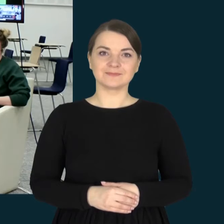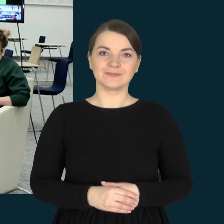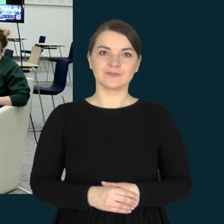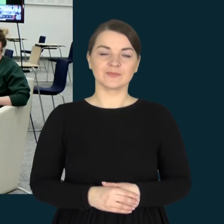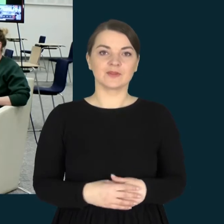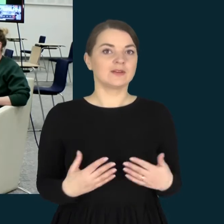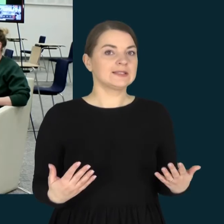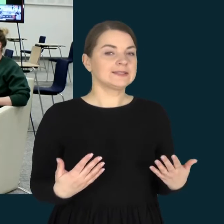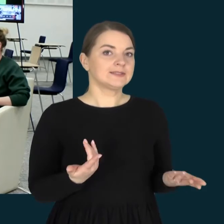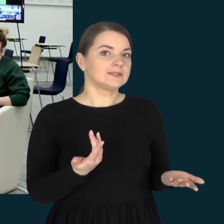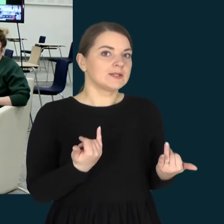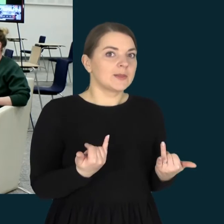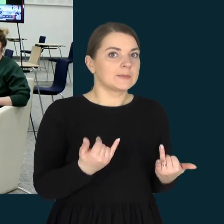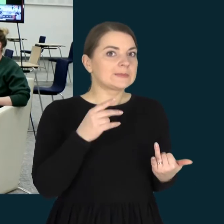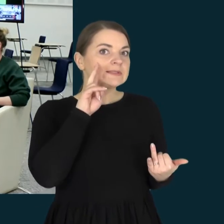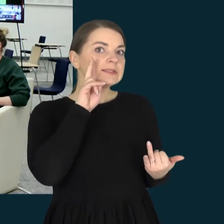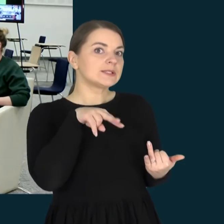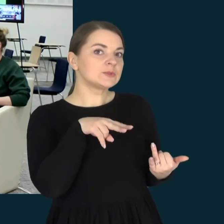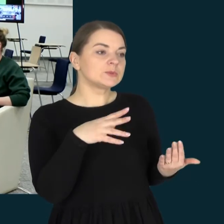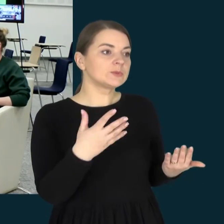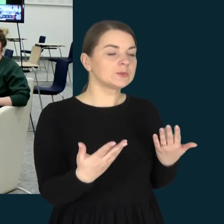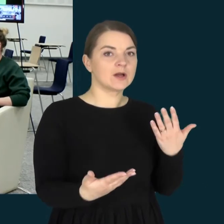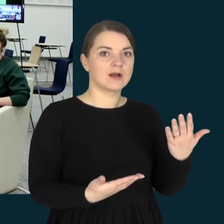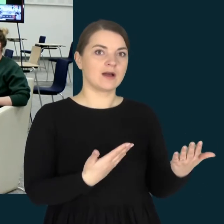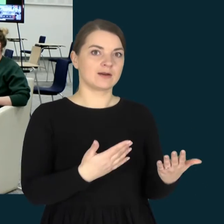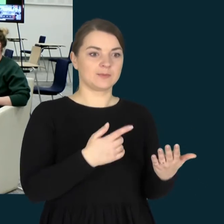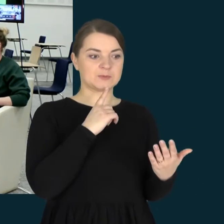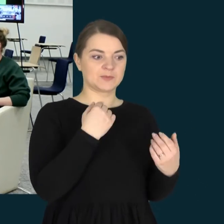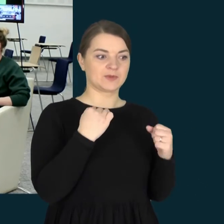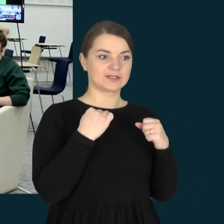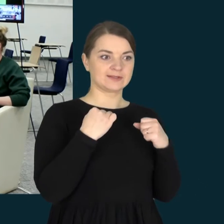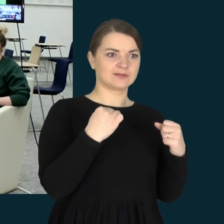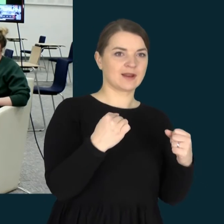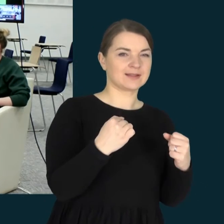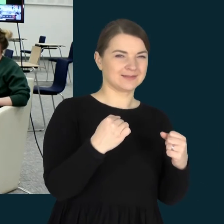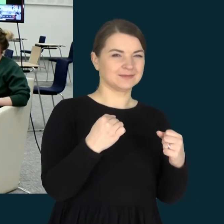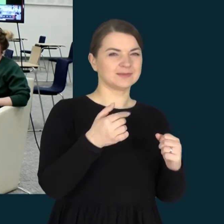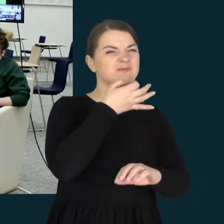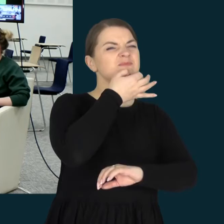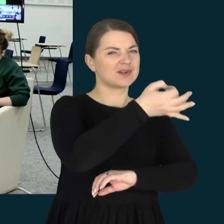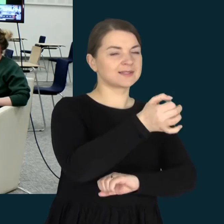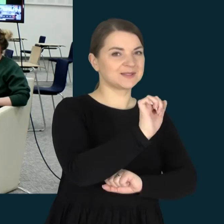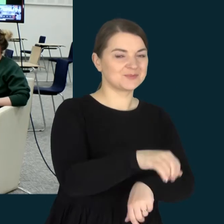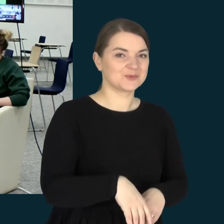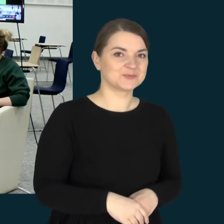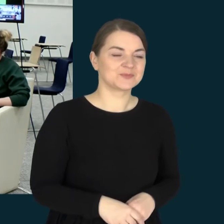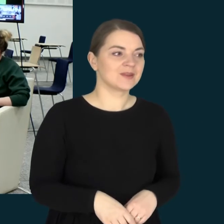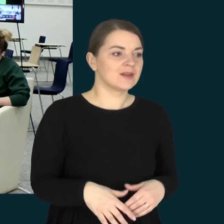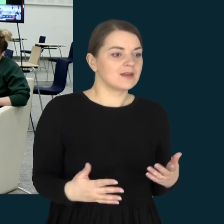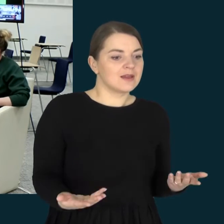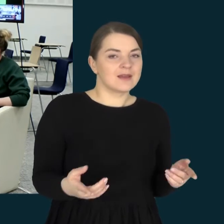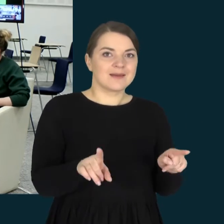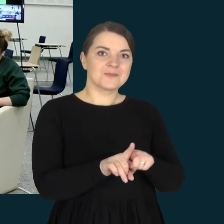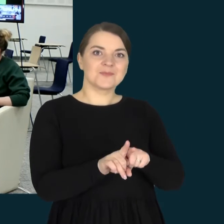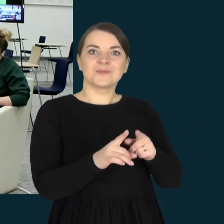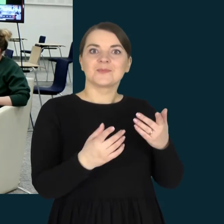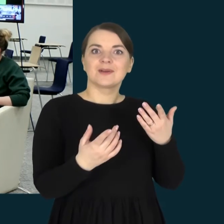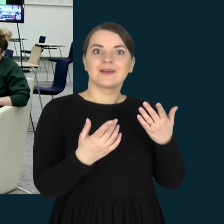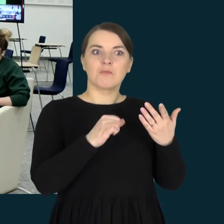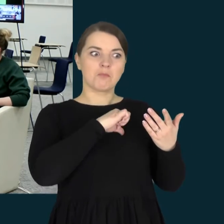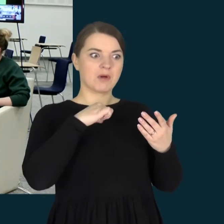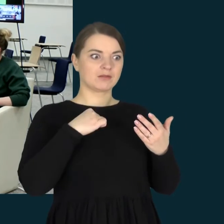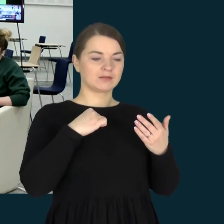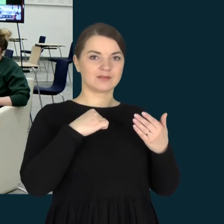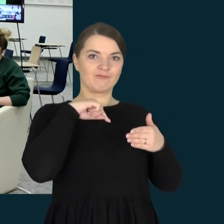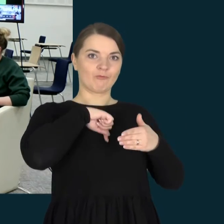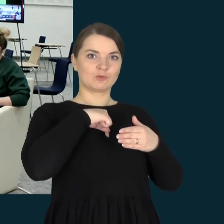Nežinau, ar aš išdryščiau pasakyti, bet greičiausiai, kad išdryščiau, kad tai yra savotiška kova.